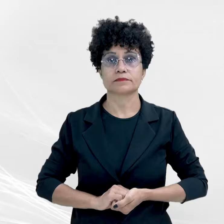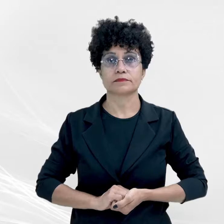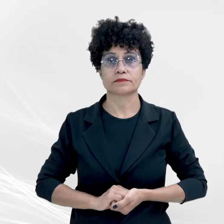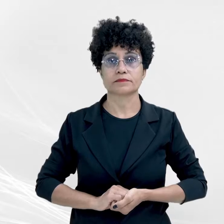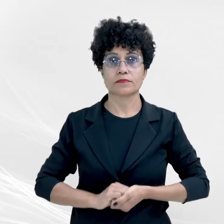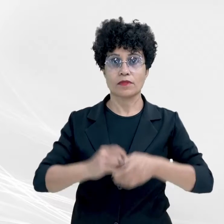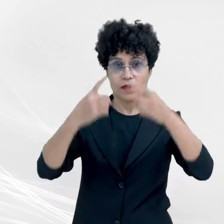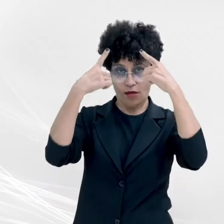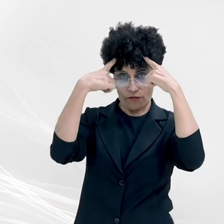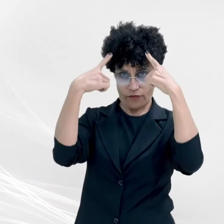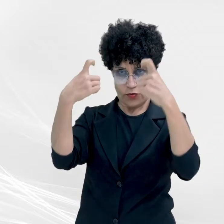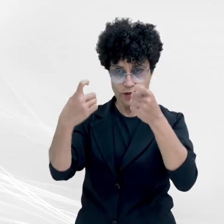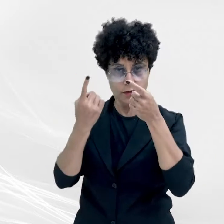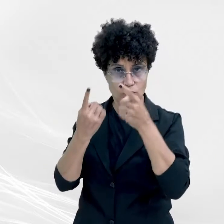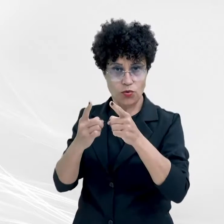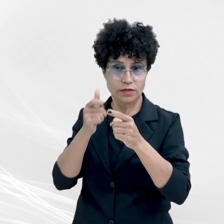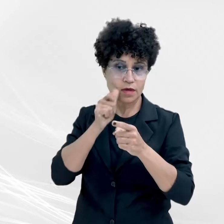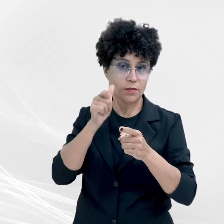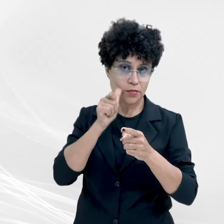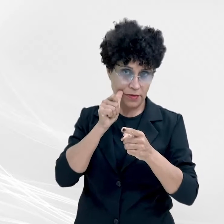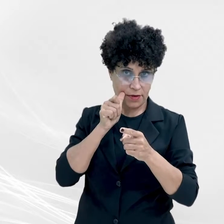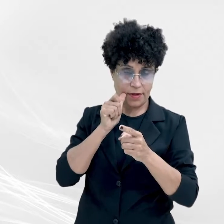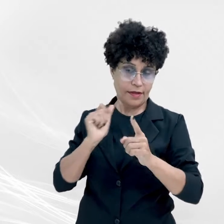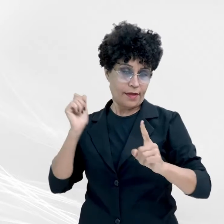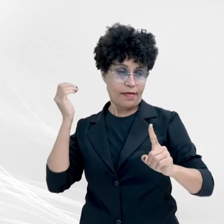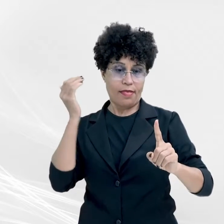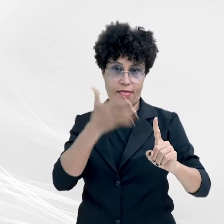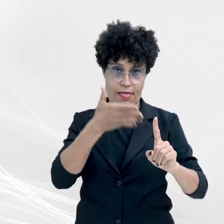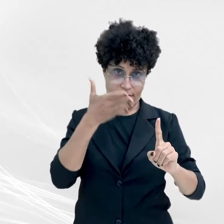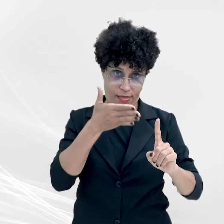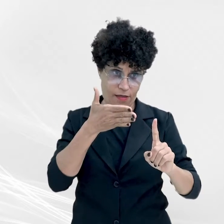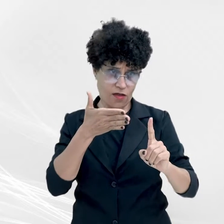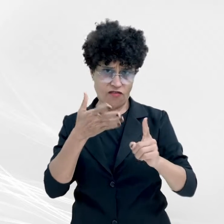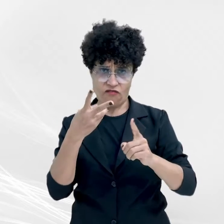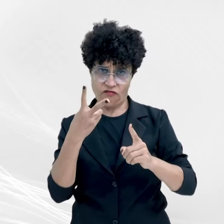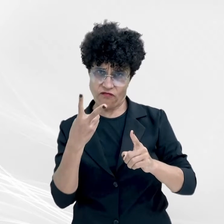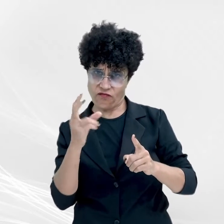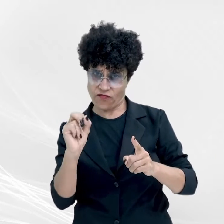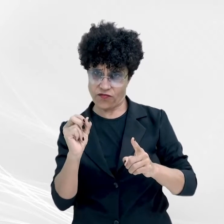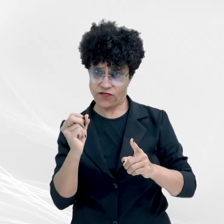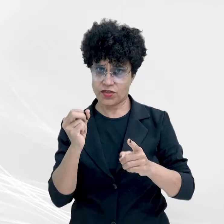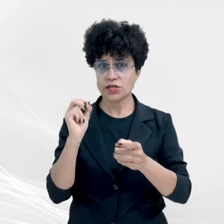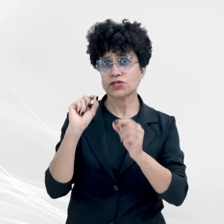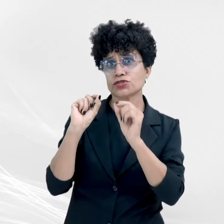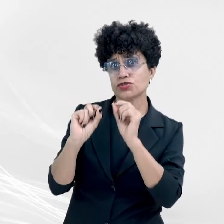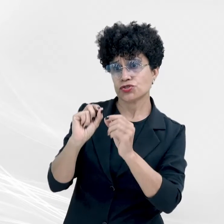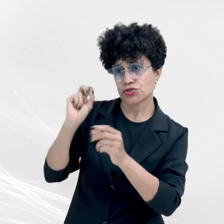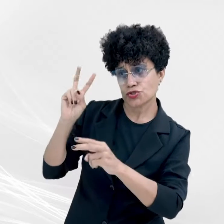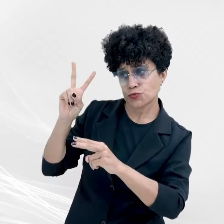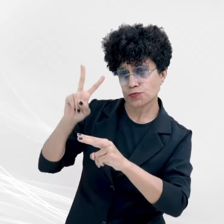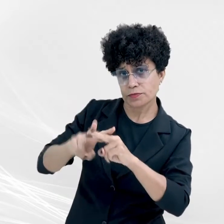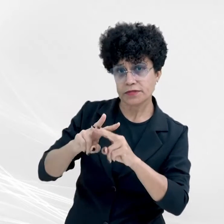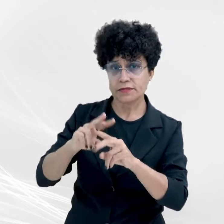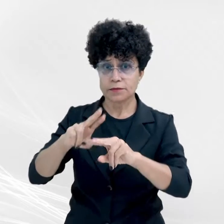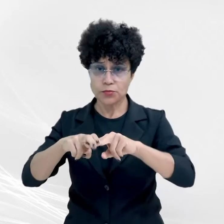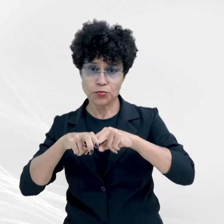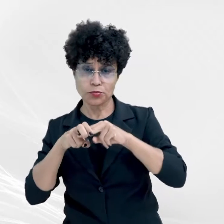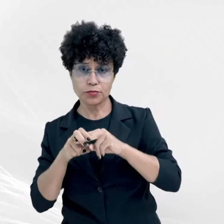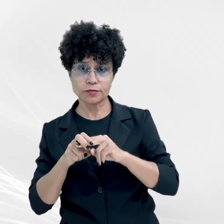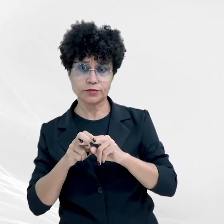Violência contra a mulher, réu é condenado a 20 anos de prisão por feminicídio em Cuiabá. Em